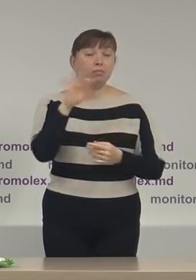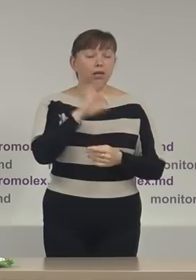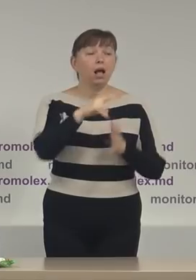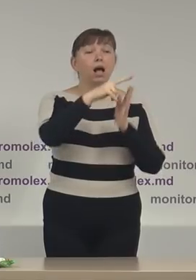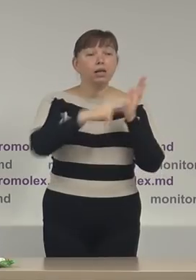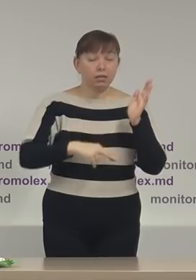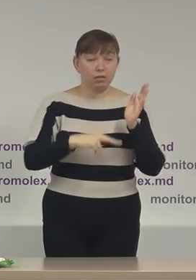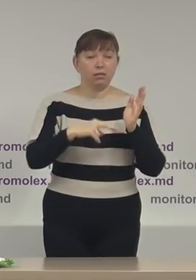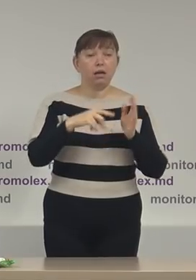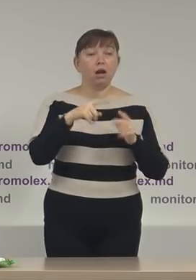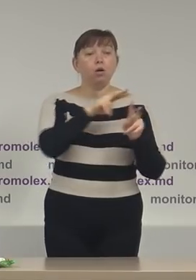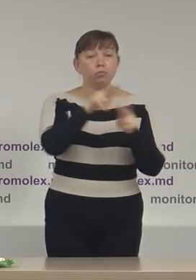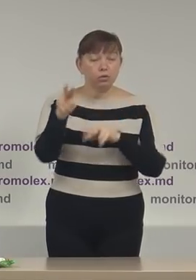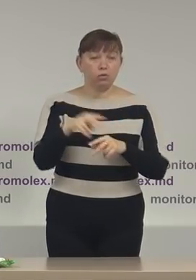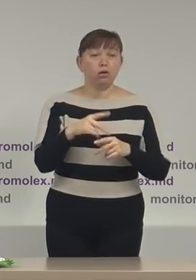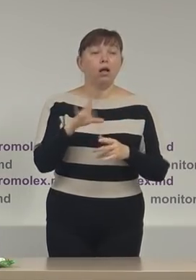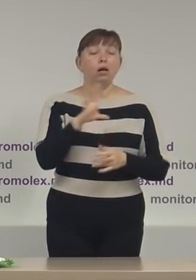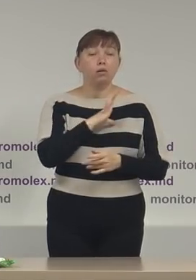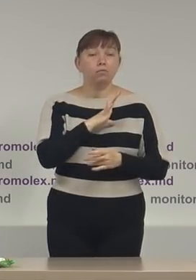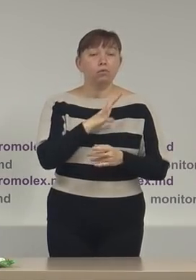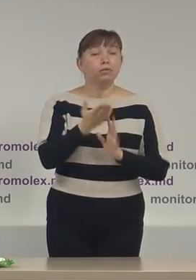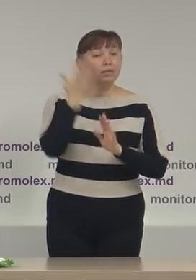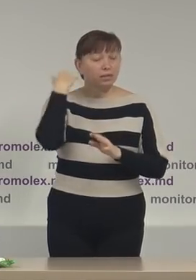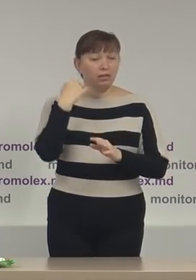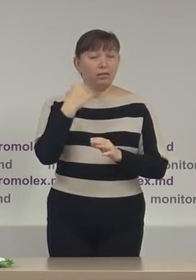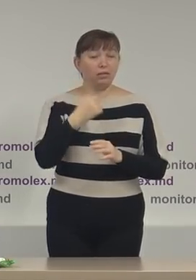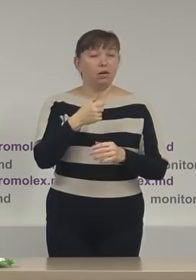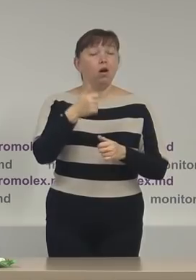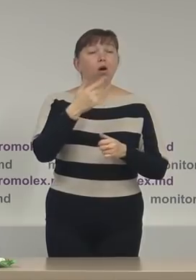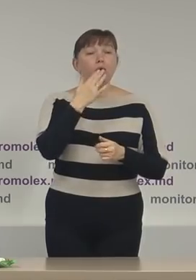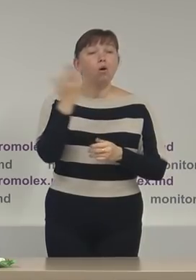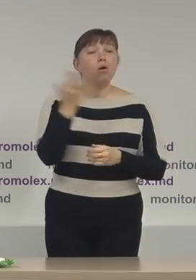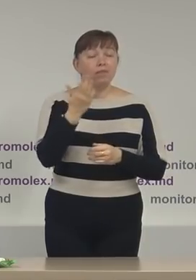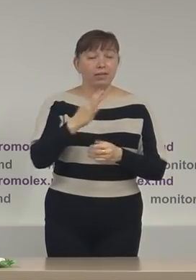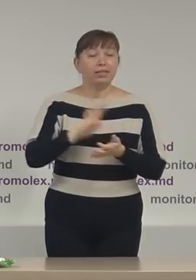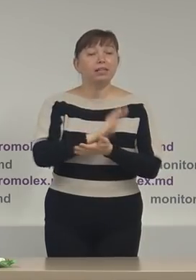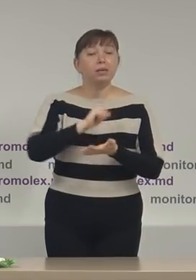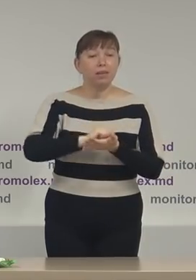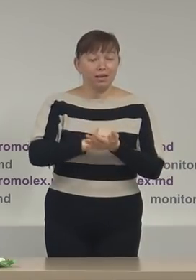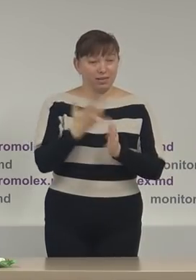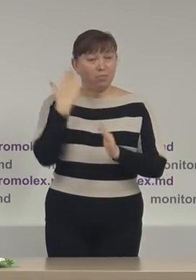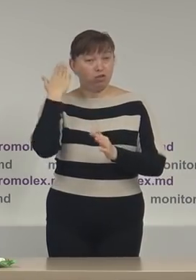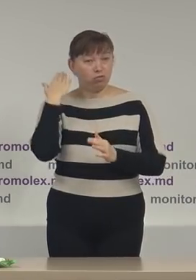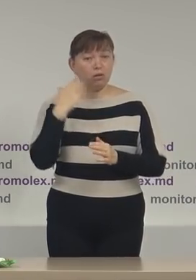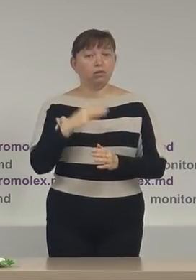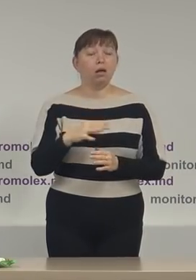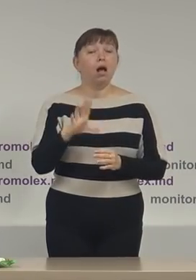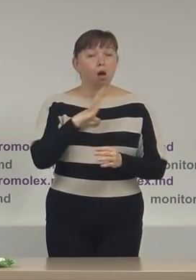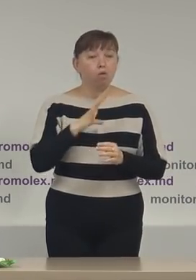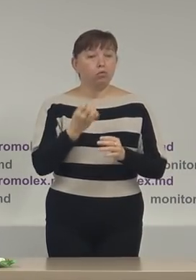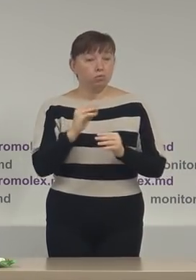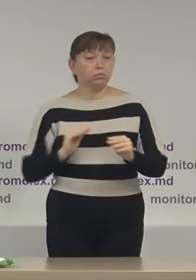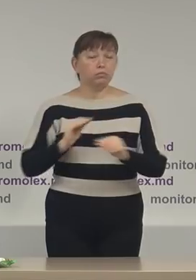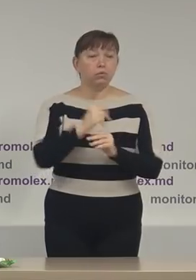suplimentar, cifrelor anunțate în conferința de presă precedentă, au mai fost